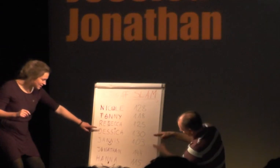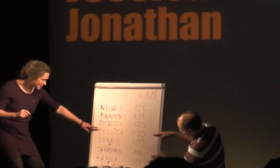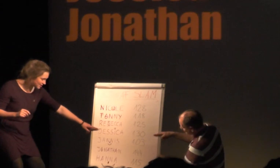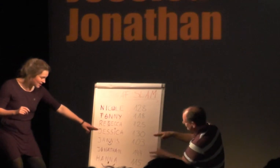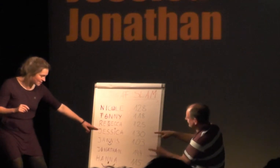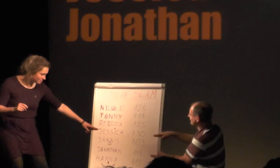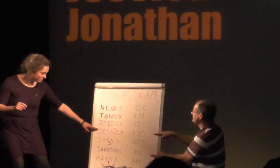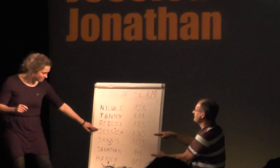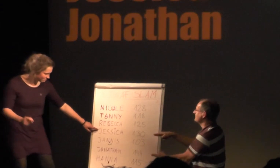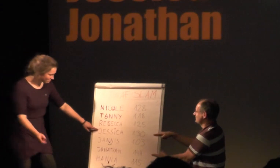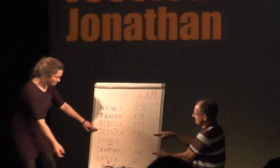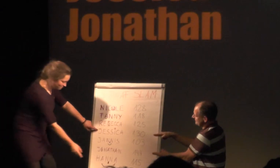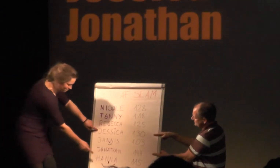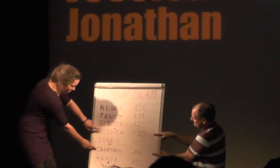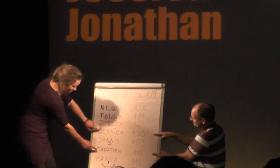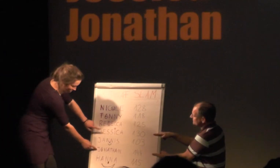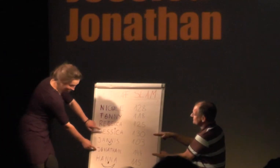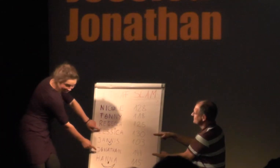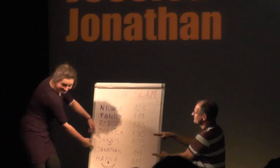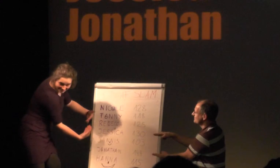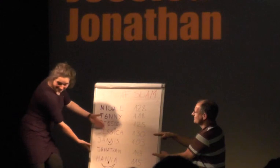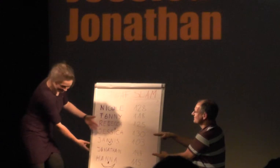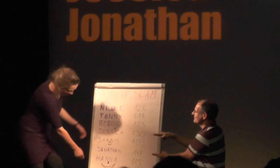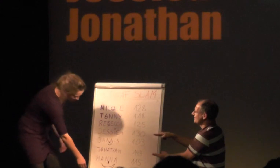Dort. Die beiden. Okay, Jessica und Jonathan.